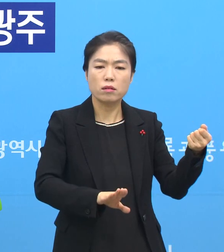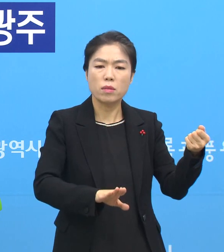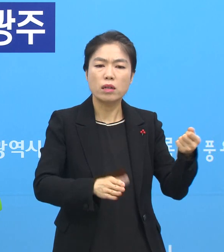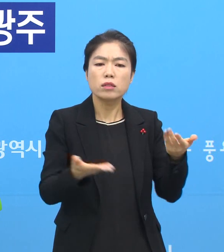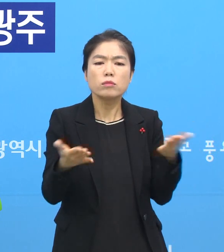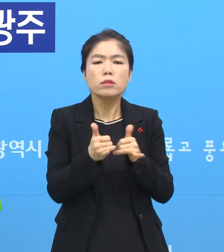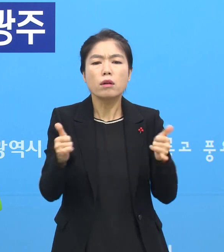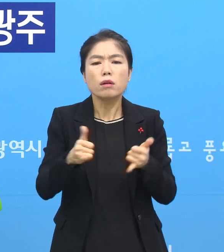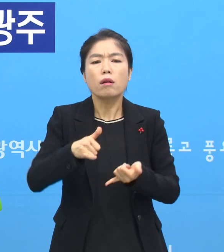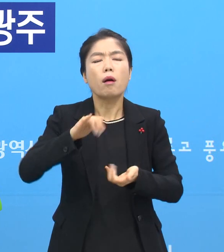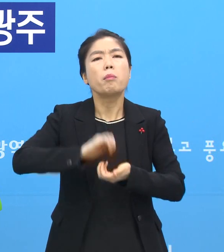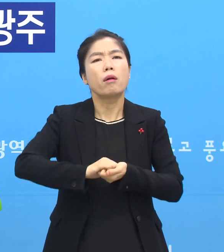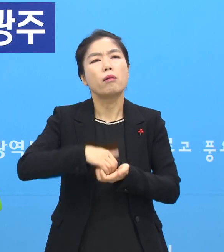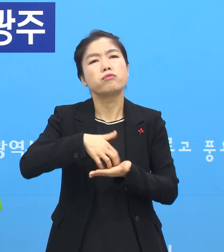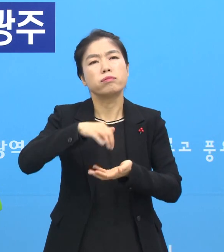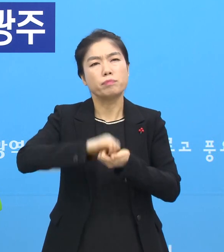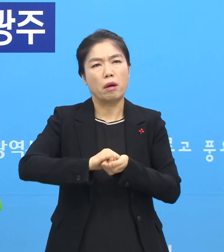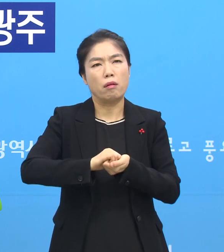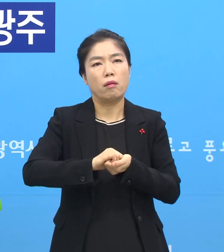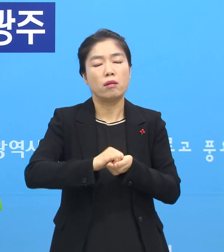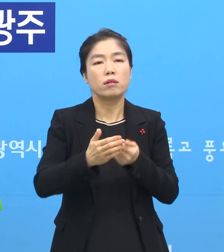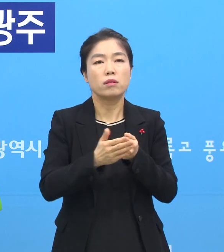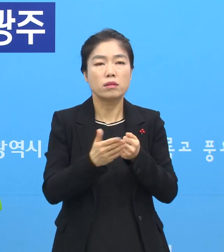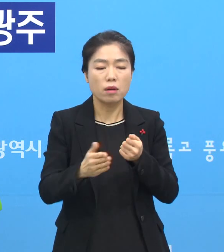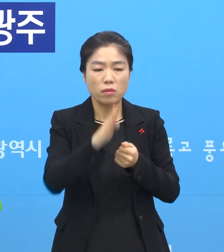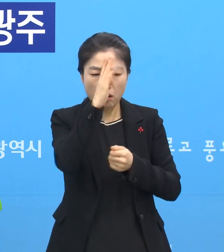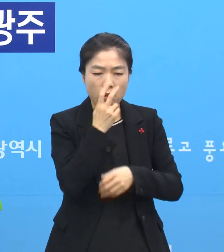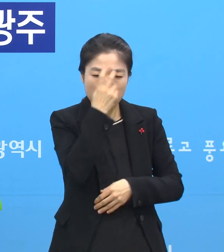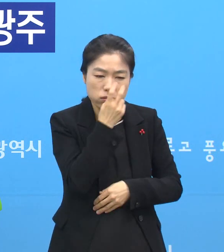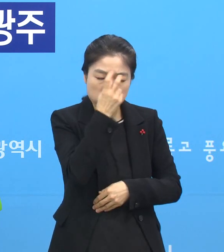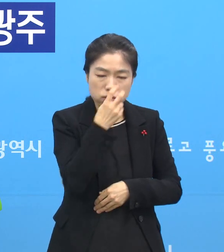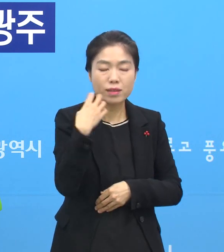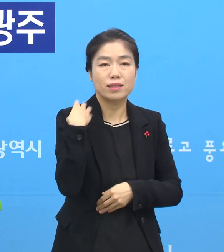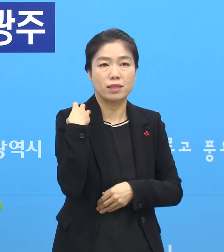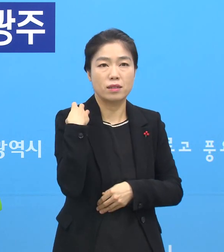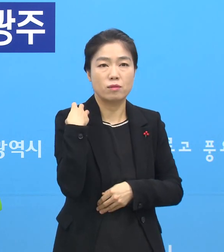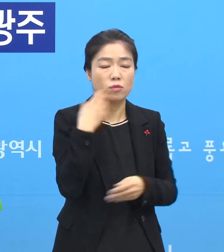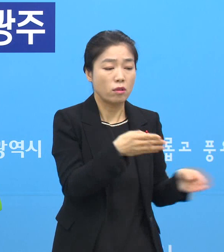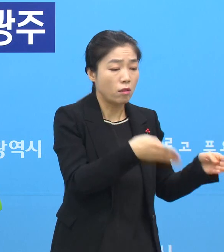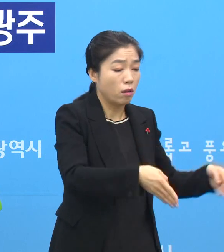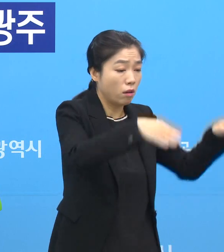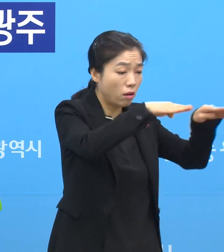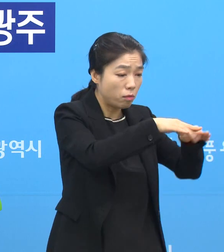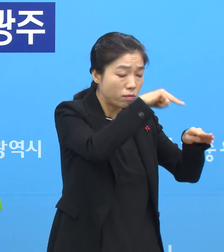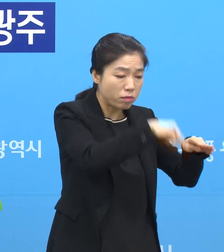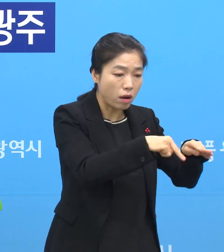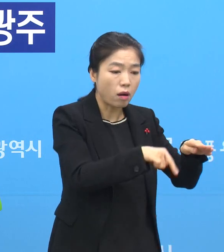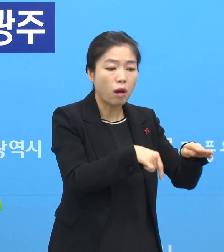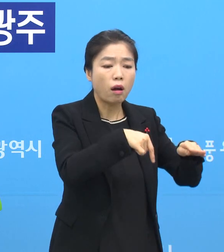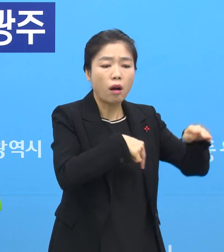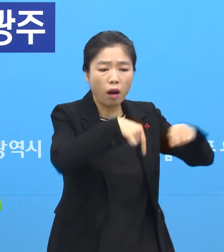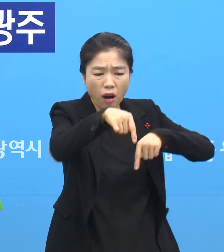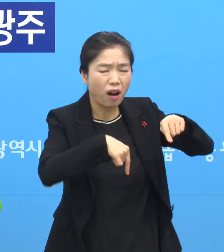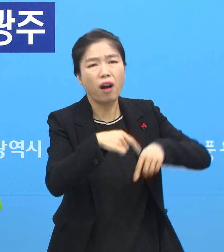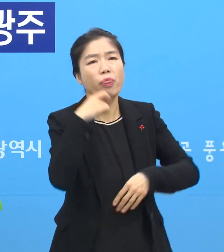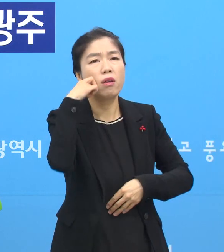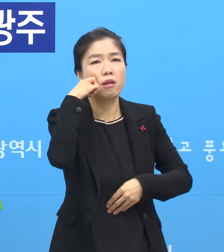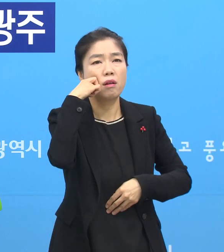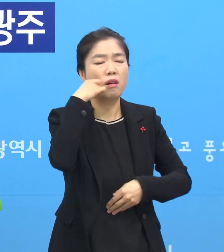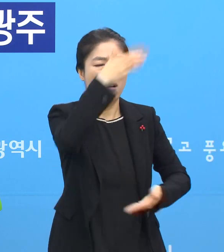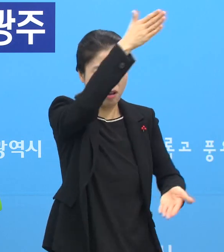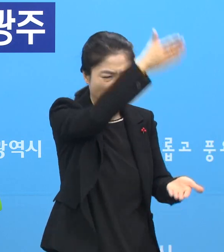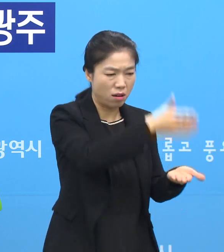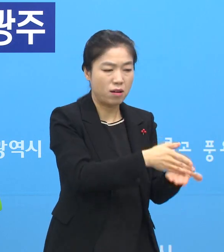직원들이 한정된 공간에서 환자들을 돌봐야 되고 또 코어트 격리된다는 것은 밖으로 왔다 갔다 할 수가 없지